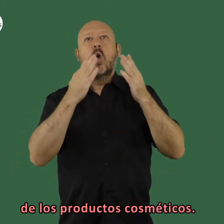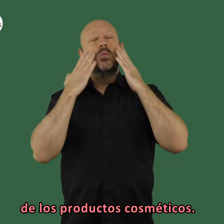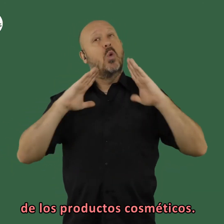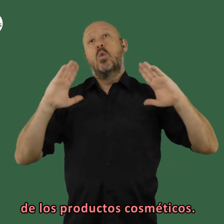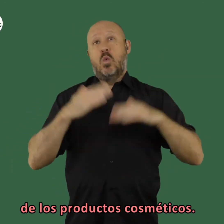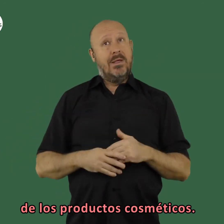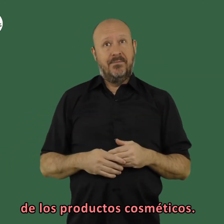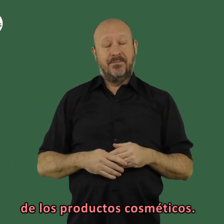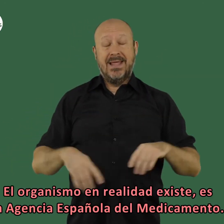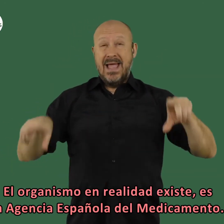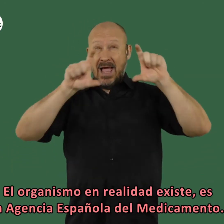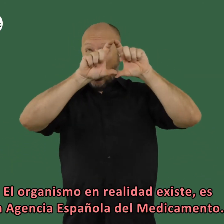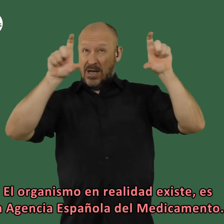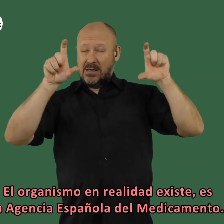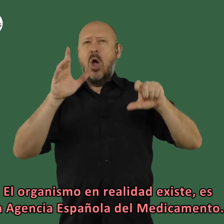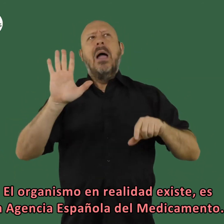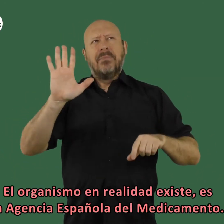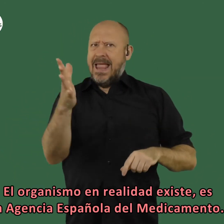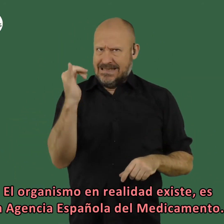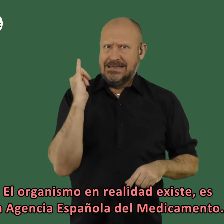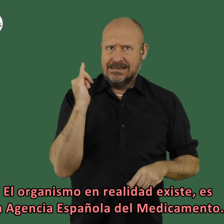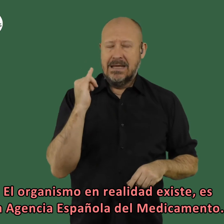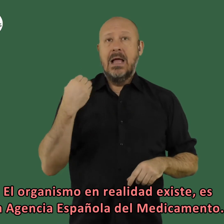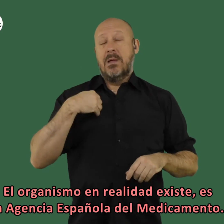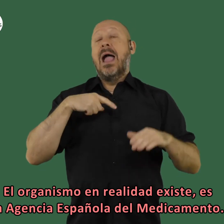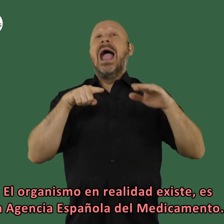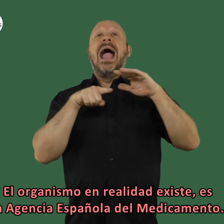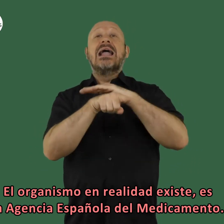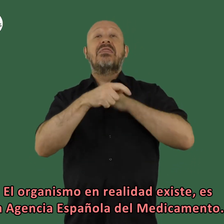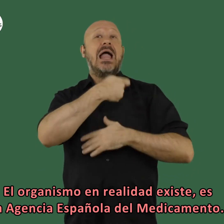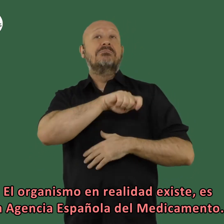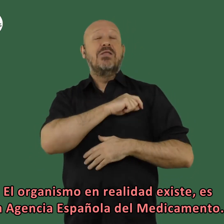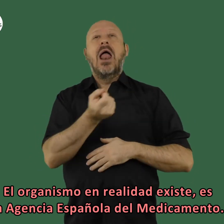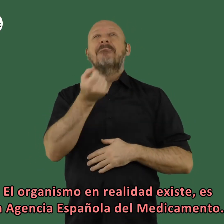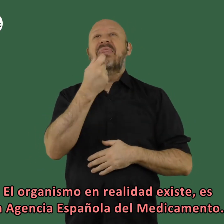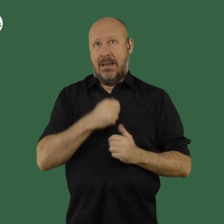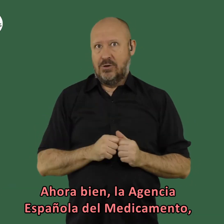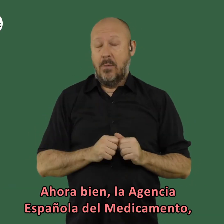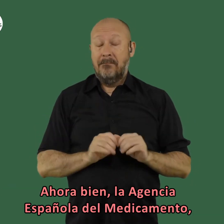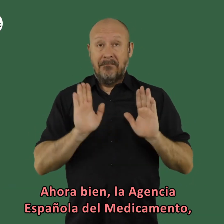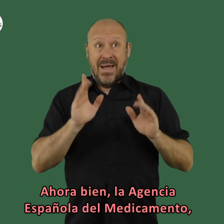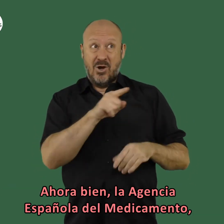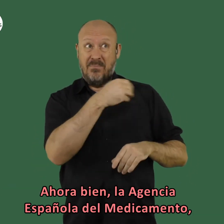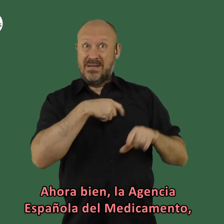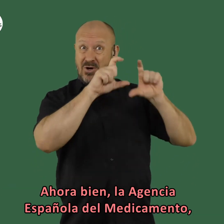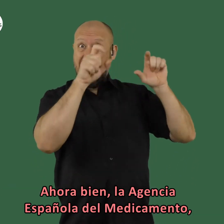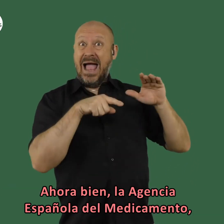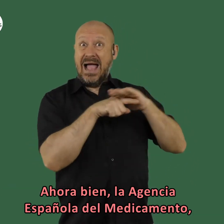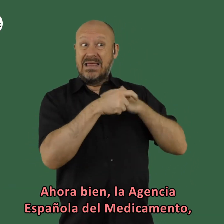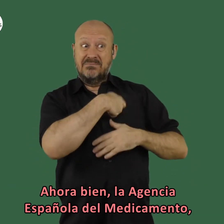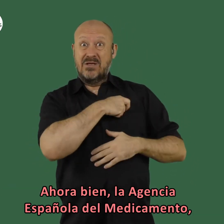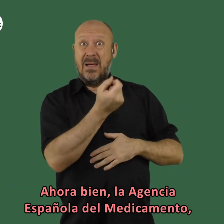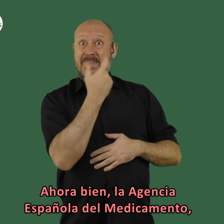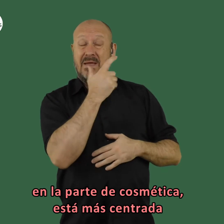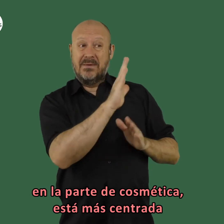los productos cosméticos el organismo en realidad existe que es la agencia española del medicamento ahora bien la agencia